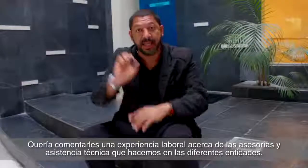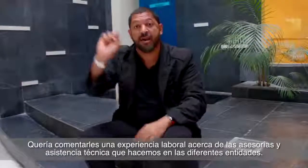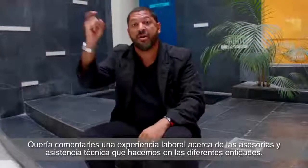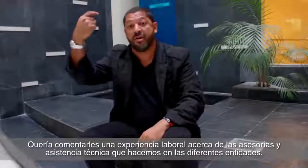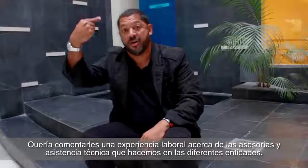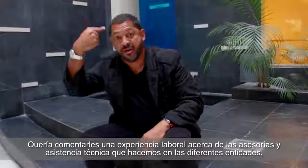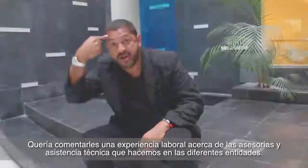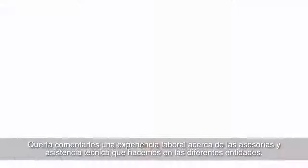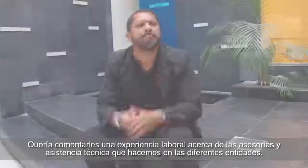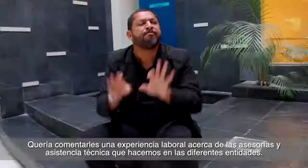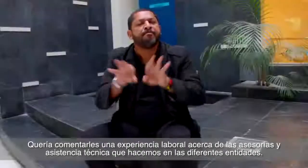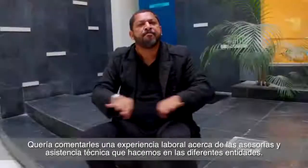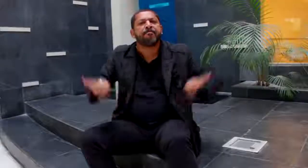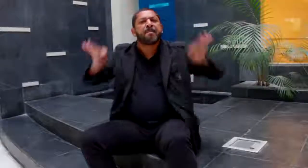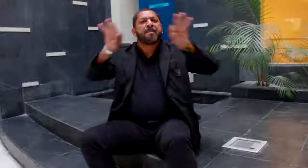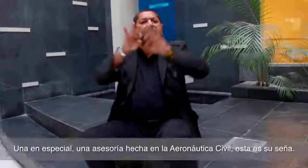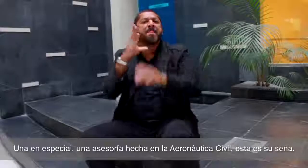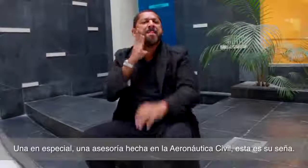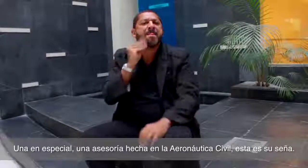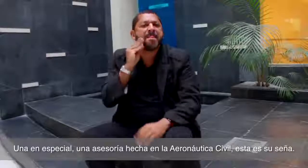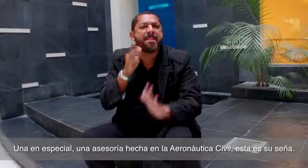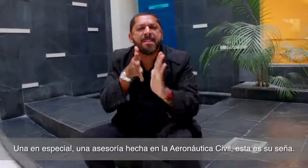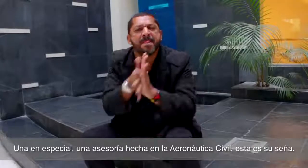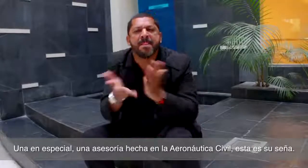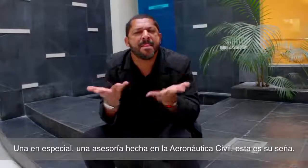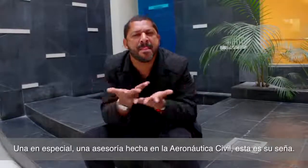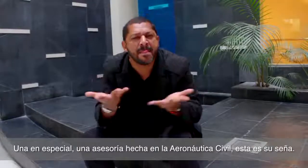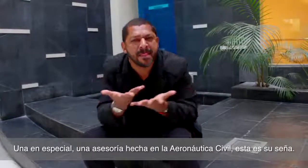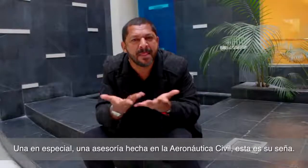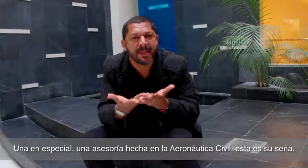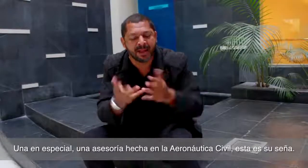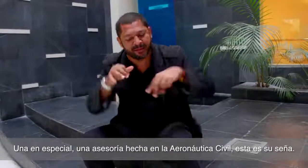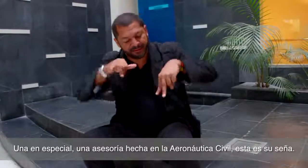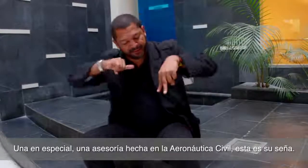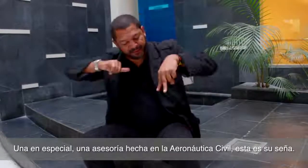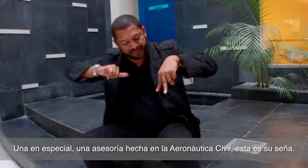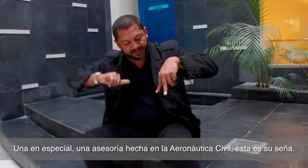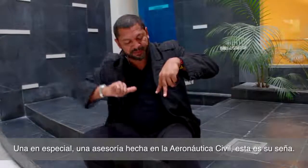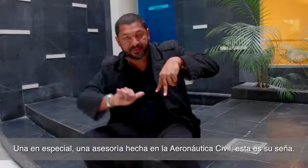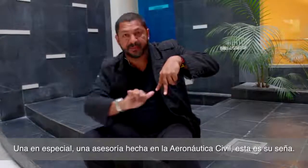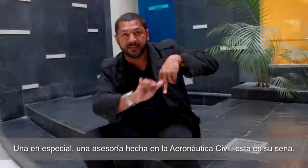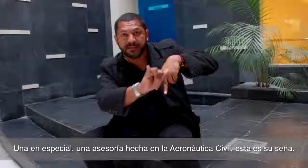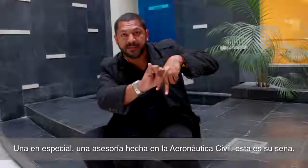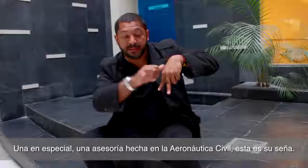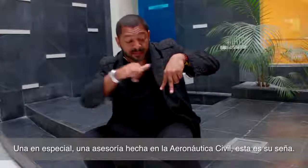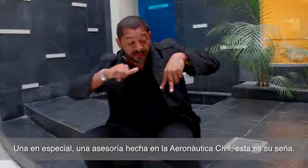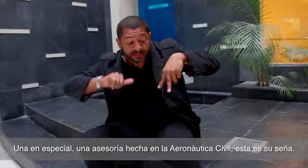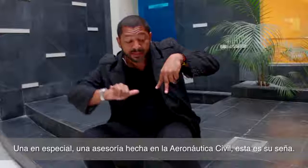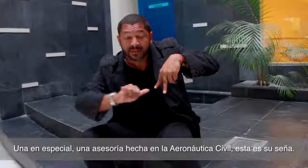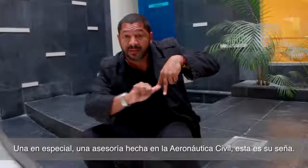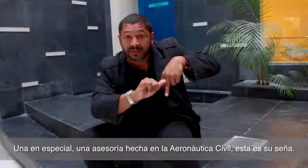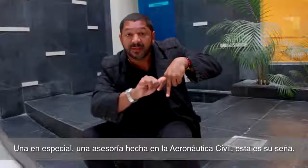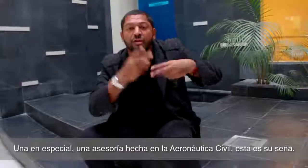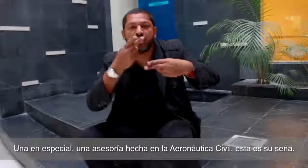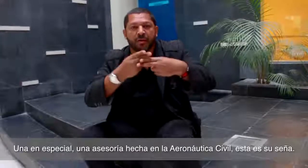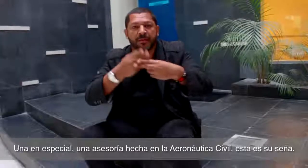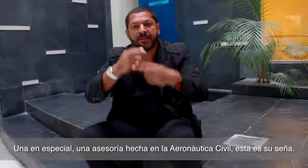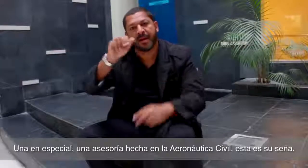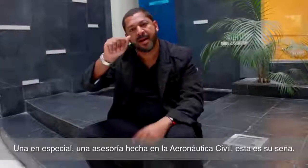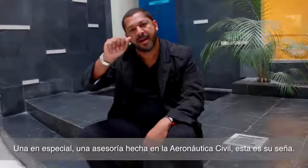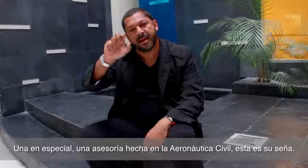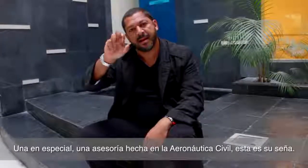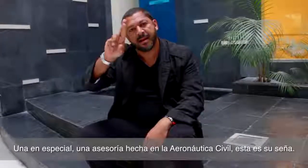técnica que hacemos a las diferentes entidades. Una en especial, una asesoría hecha en la aeronáutica civil.